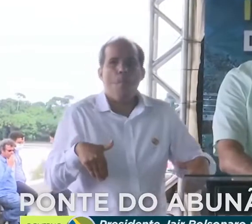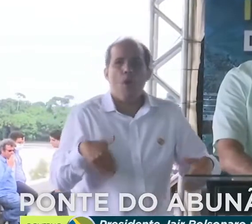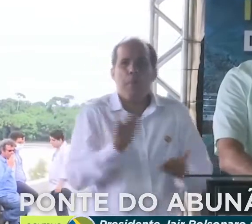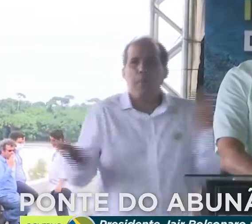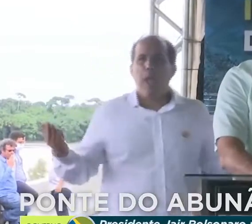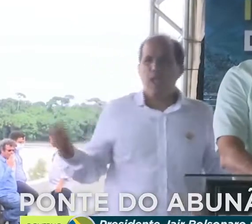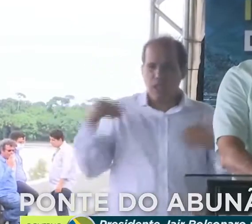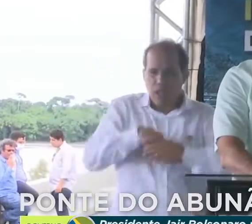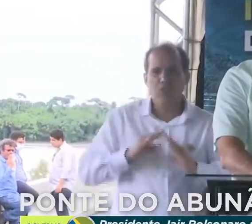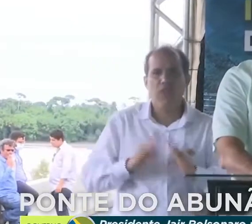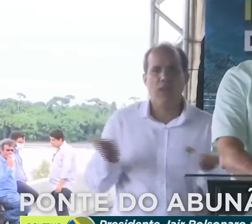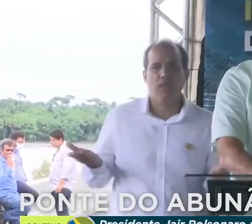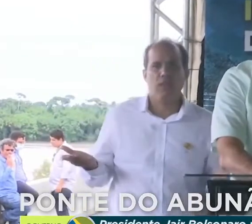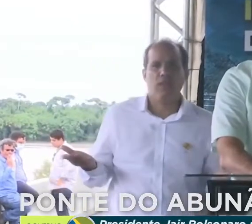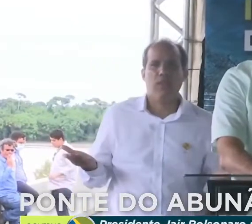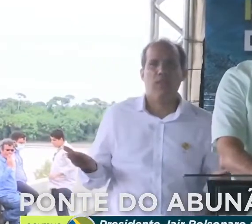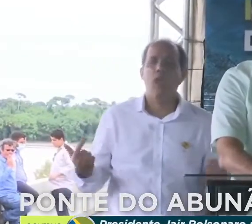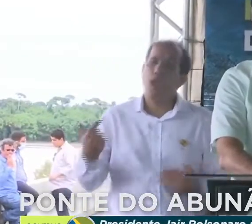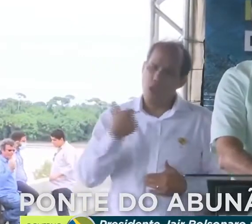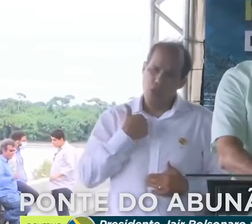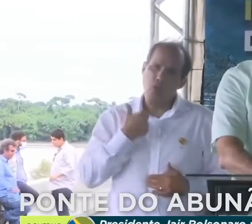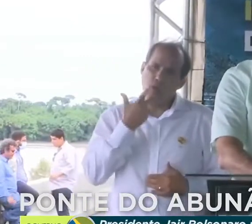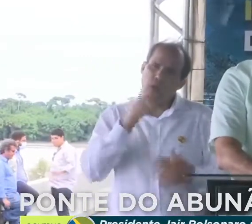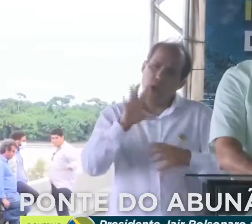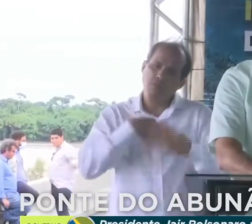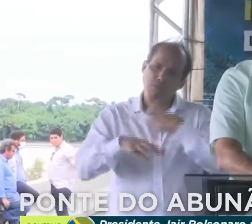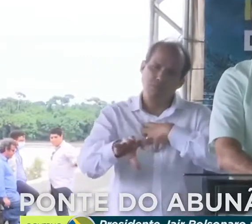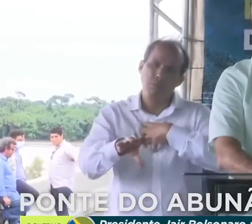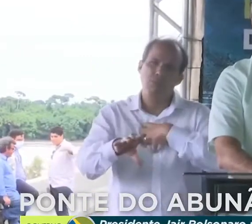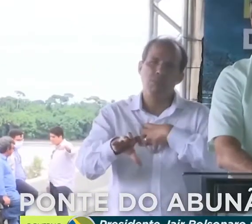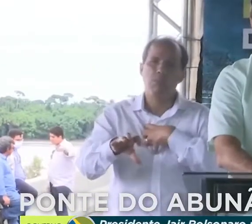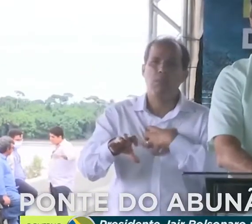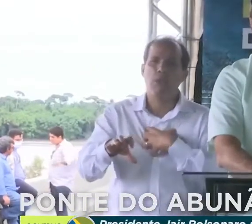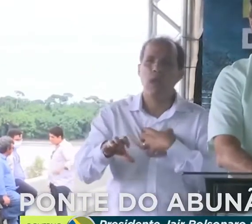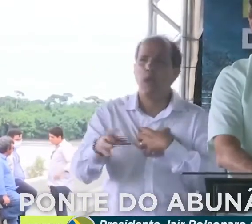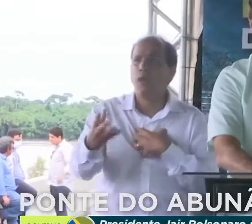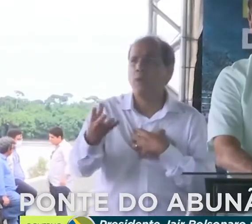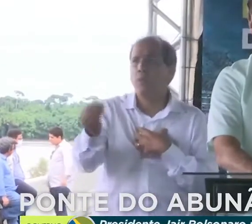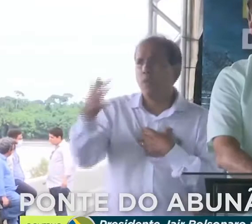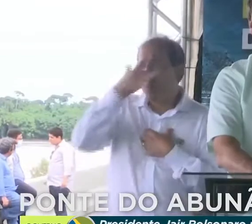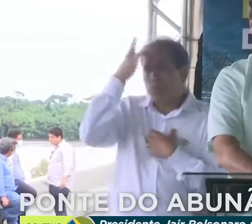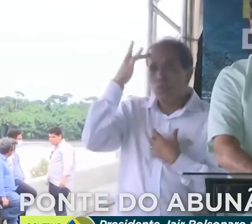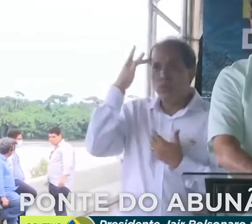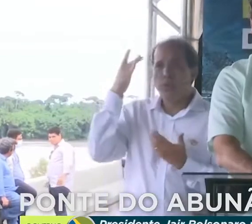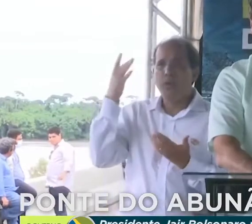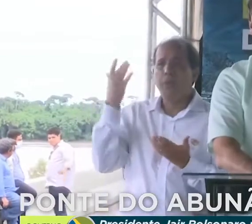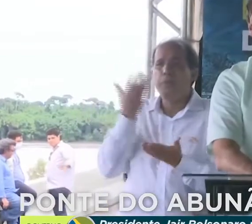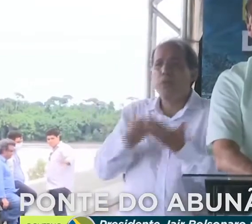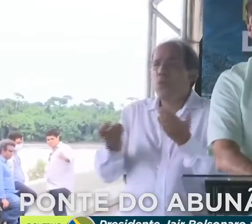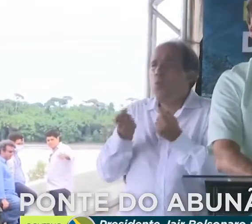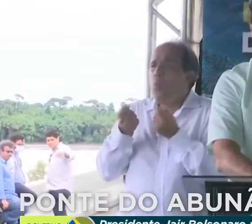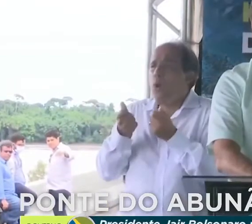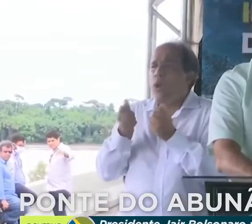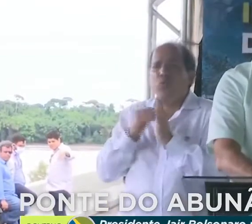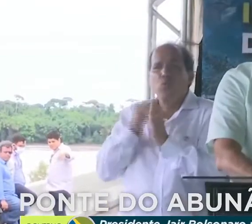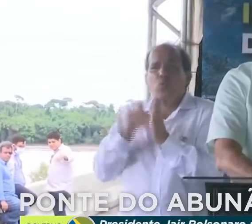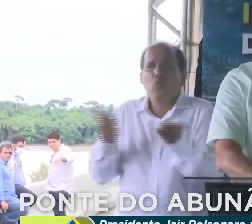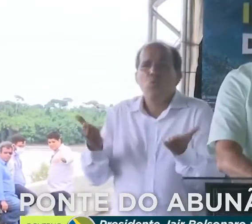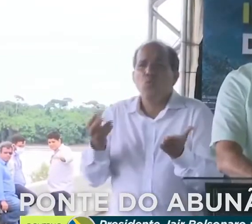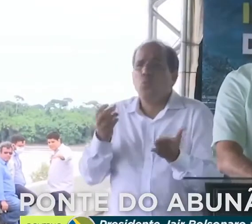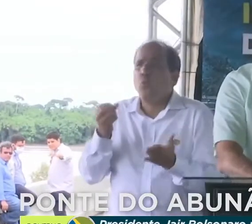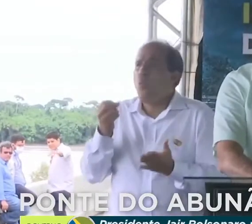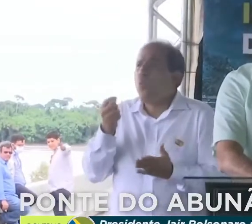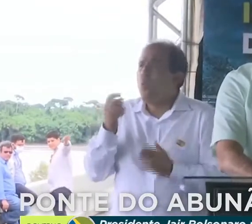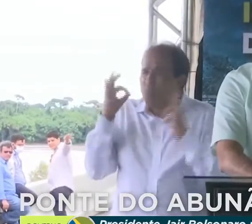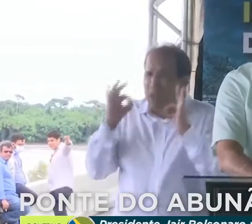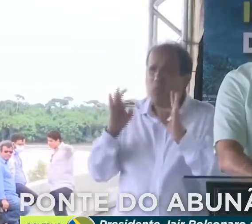Eu me coloco na situação daqueles que perderam quase tudo ou tudo